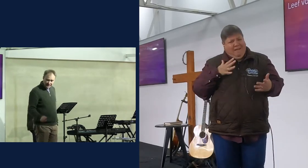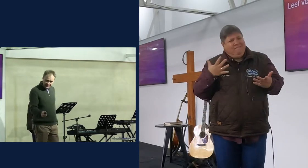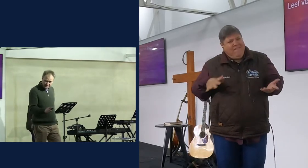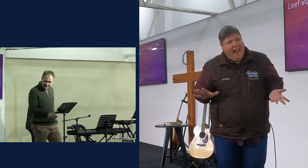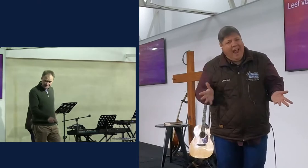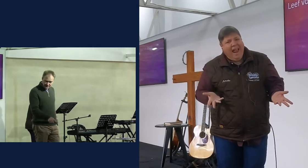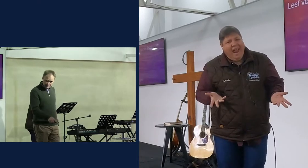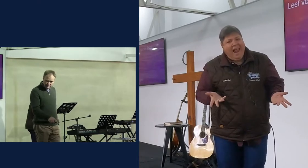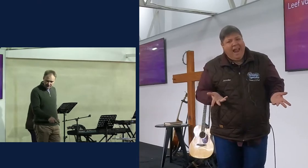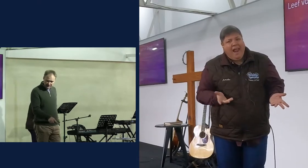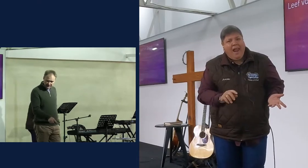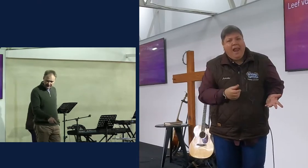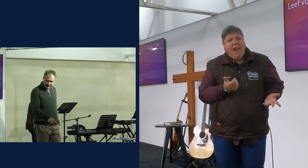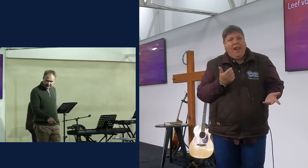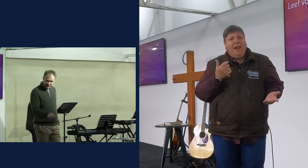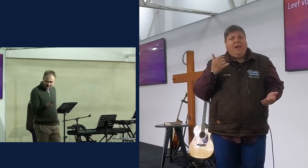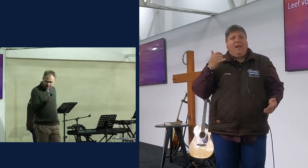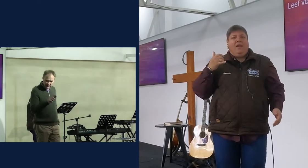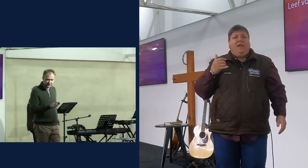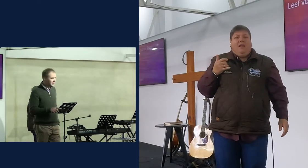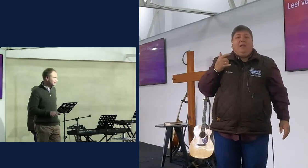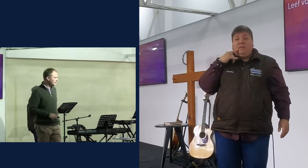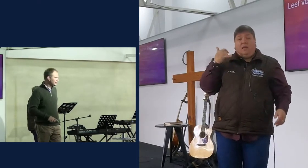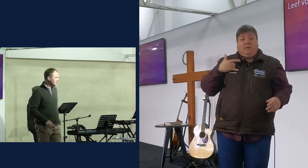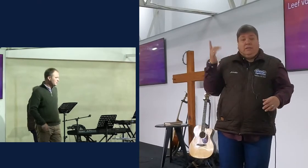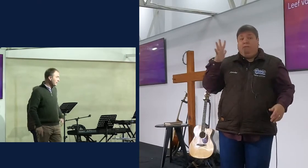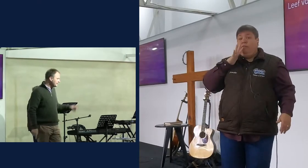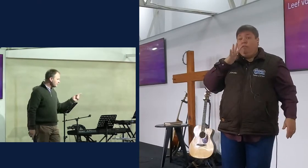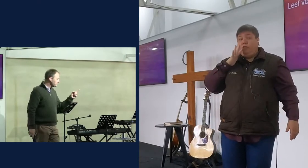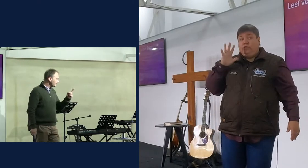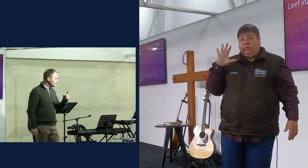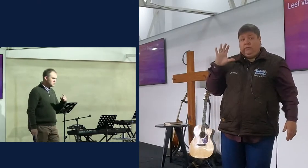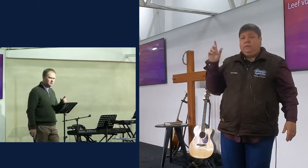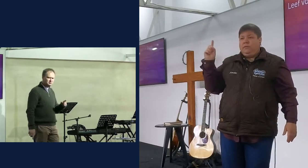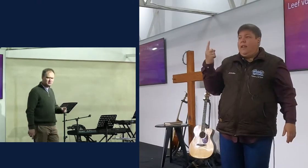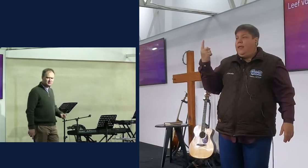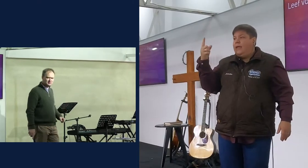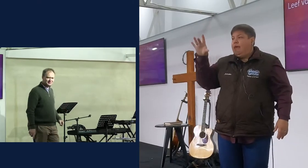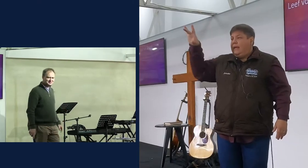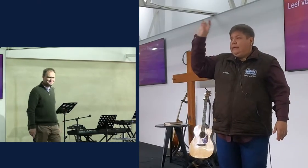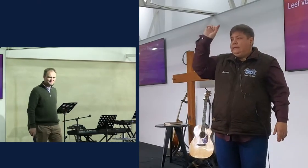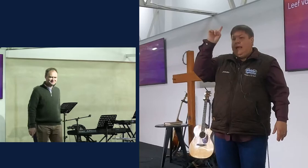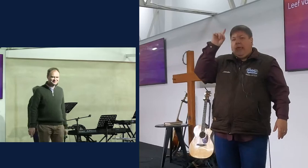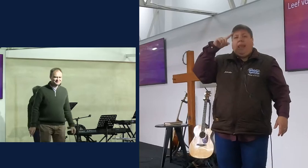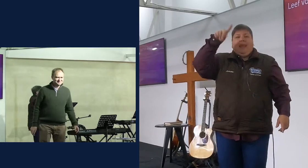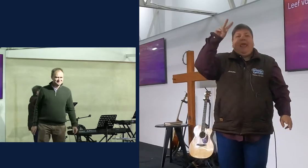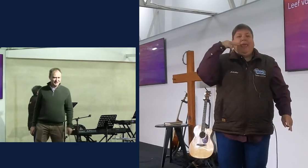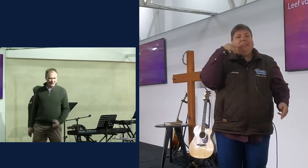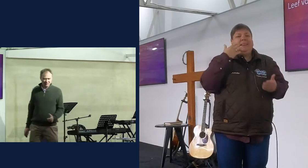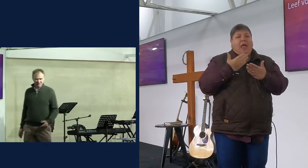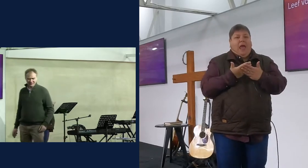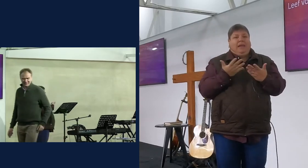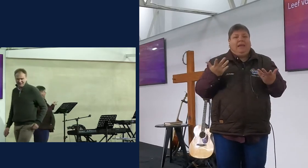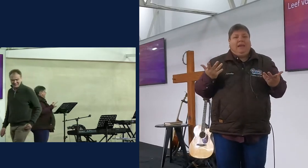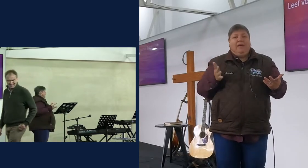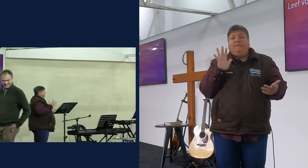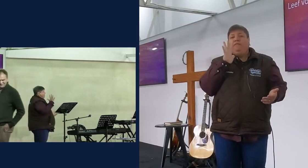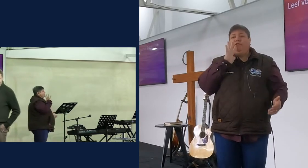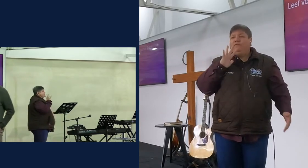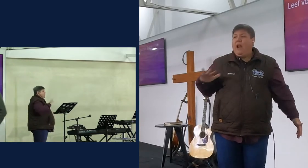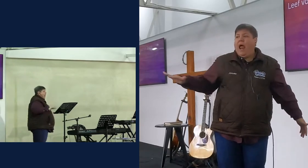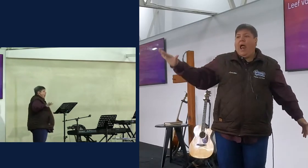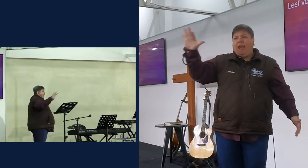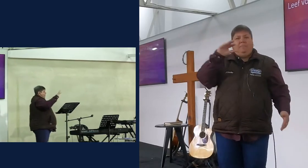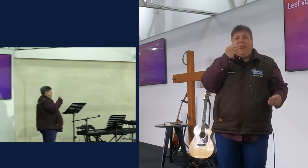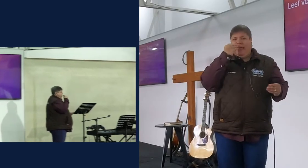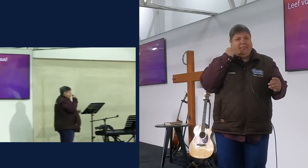as ek 5000 rand een maand meer krij, nie, dan vat ek jou uit vir die eete, maar net een van julle sal moet, kan nie allmaal vat, nie, 5000 rand is